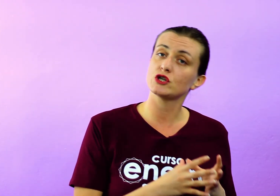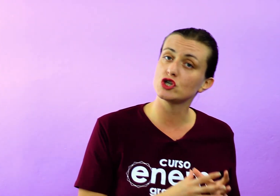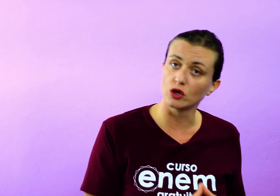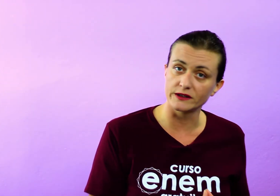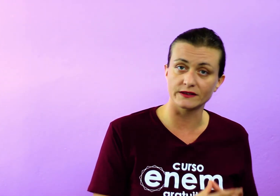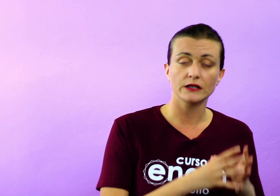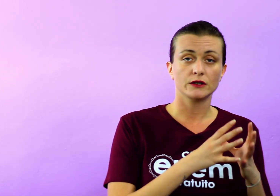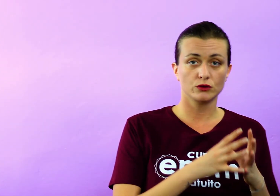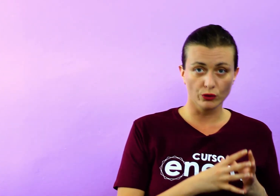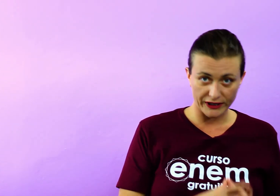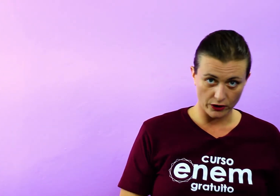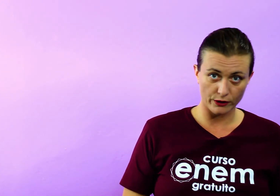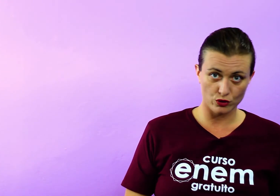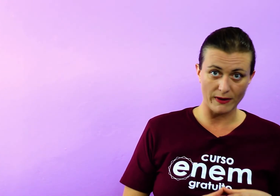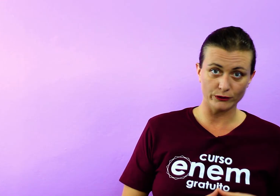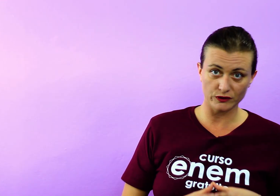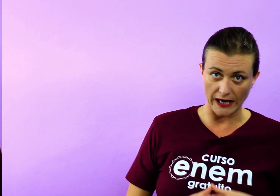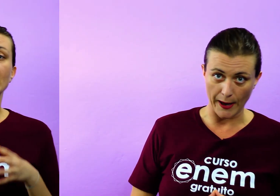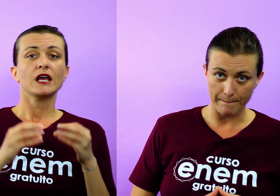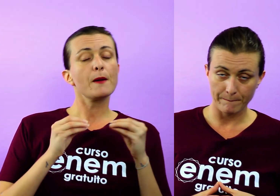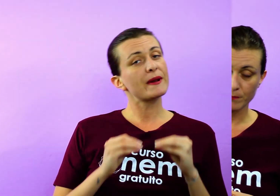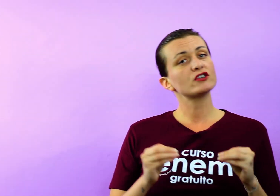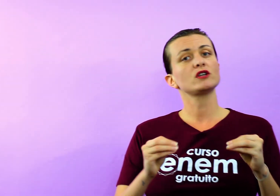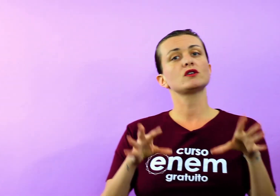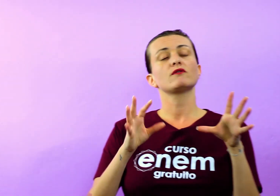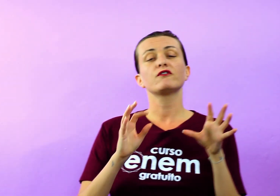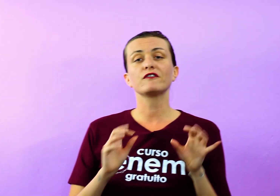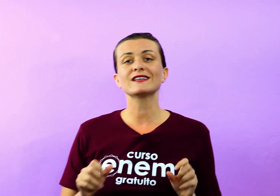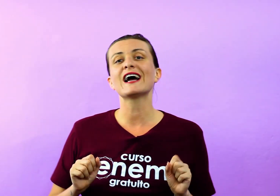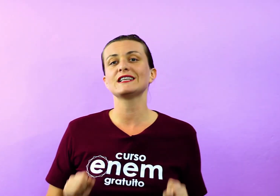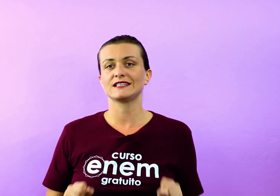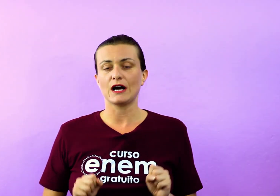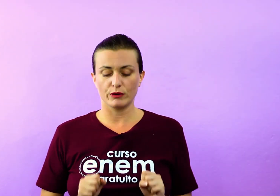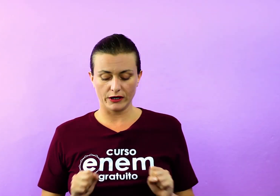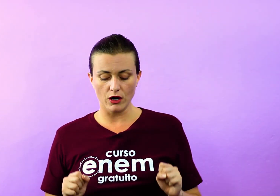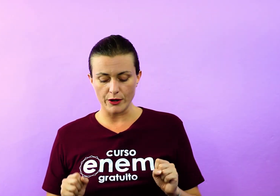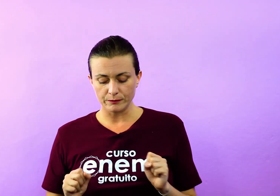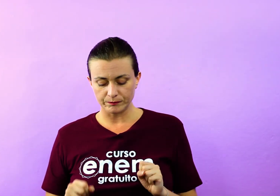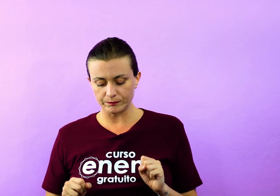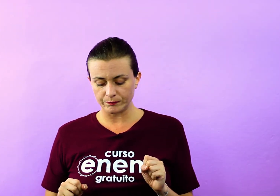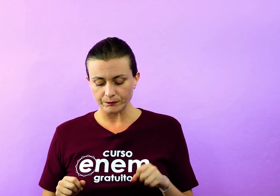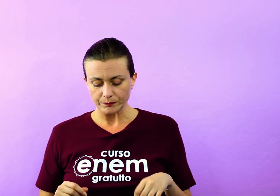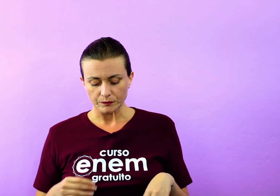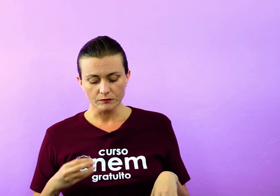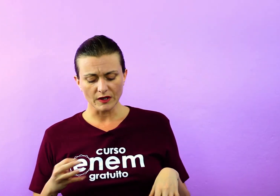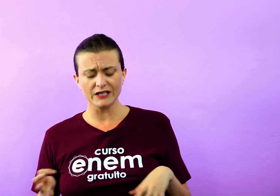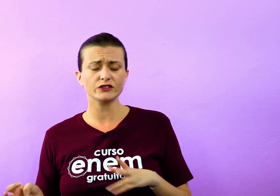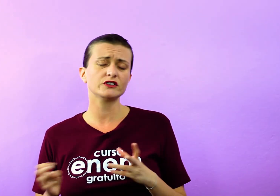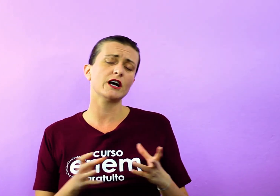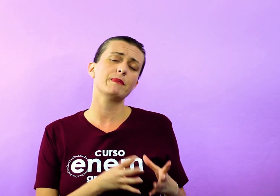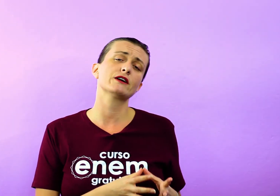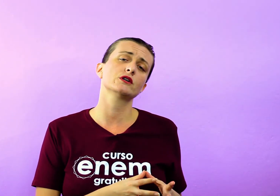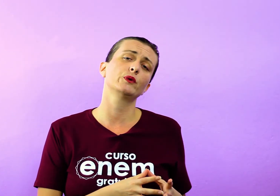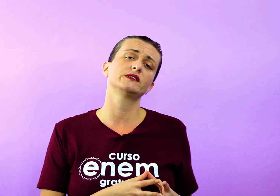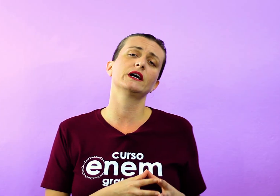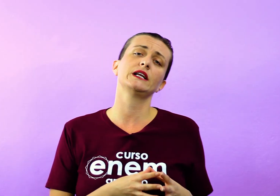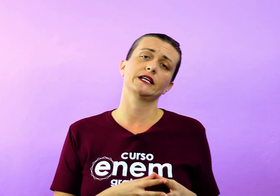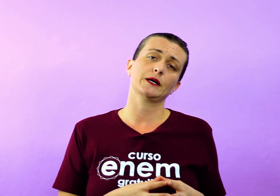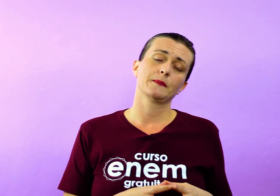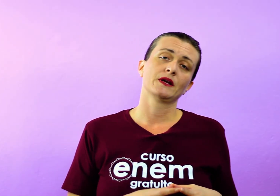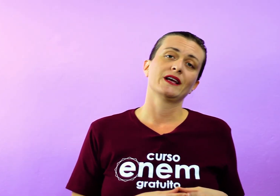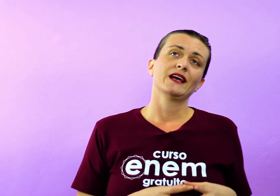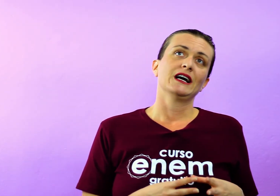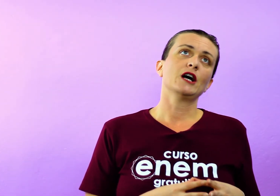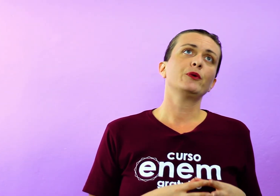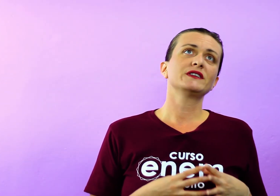poesia religiosa do Gregório de Matos Guerra. E para a gente finalizar o Gregório, a gente tem a parte da poesia